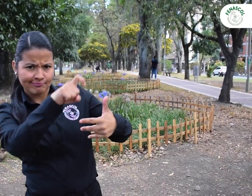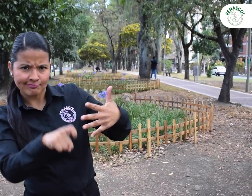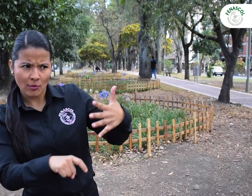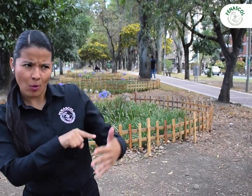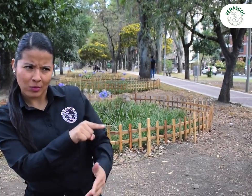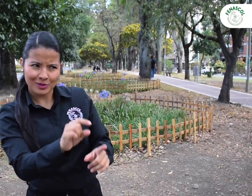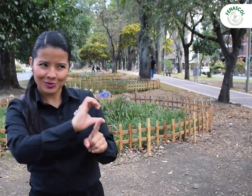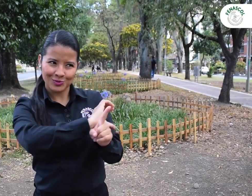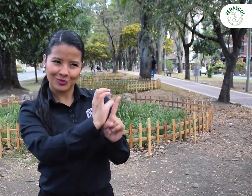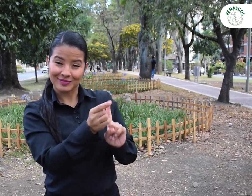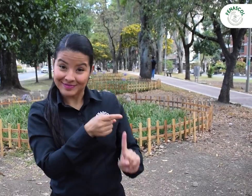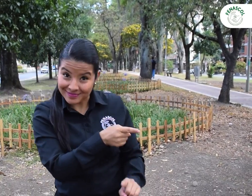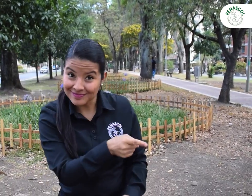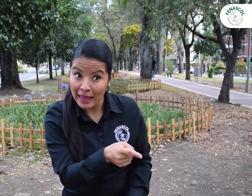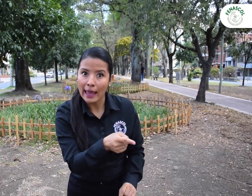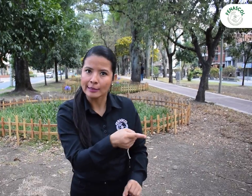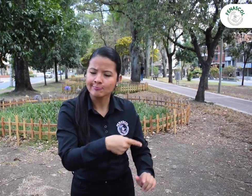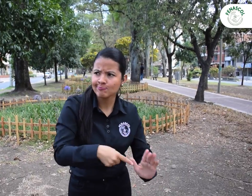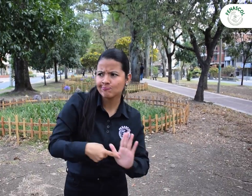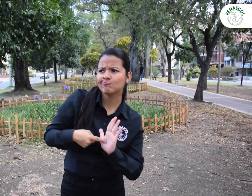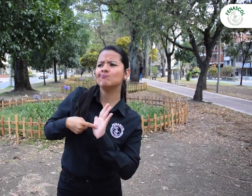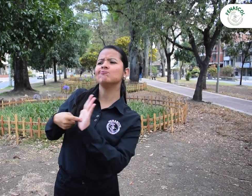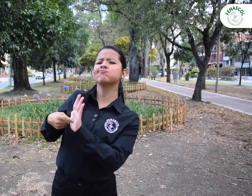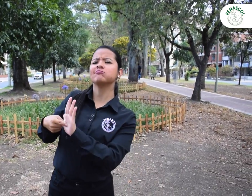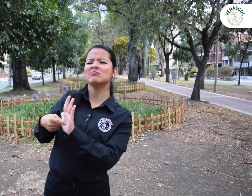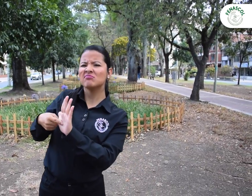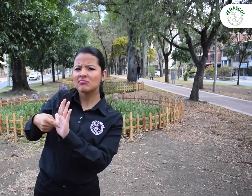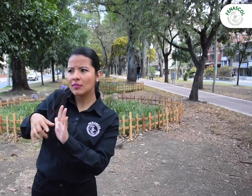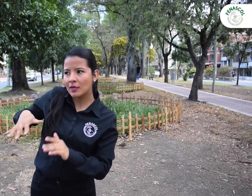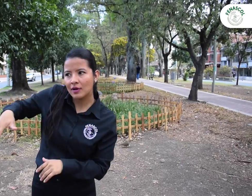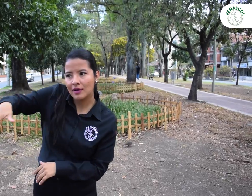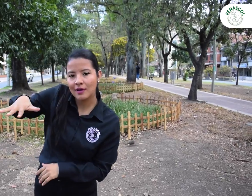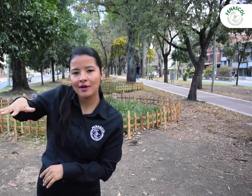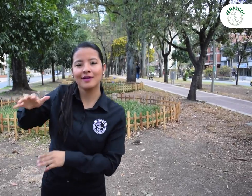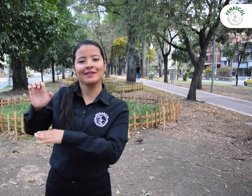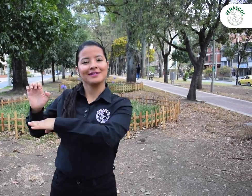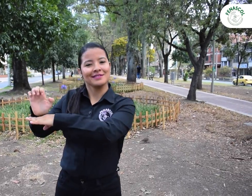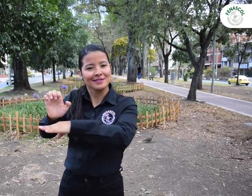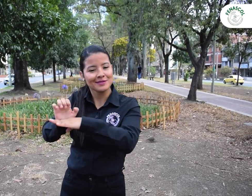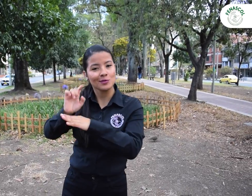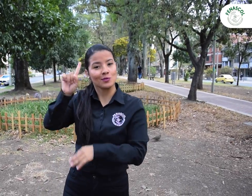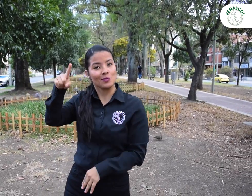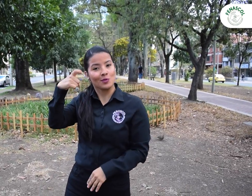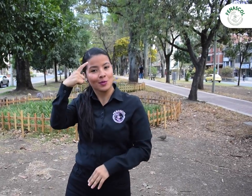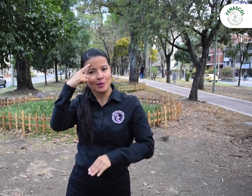gobiernos y organizaciones las necesidades, derechos y cultura de las personas sordas,